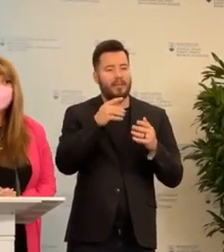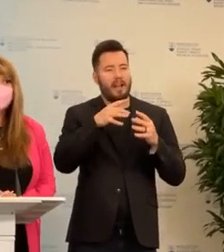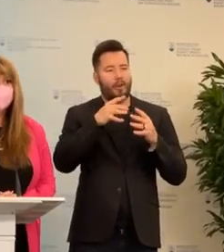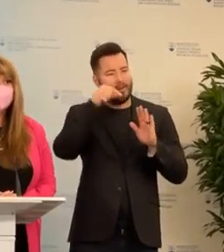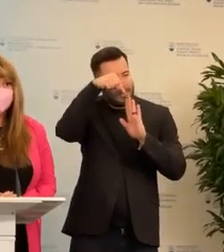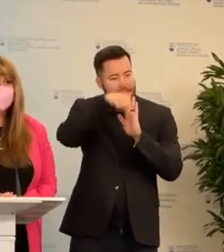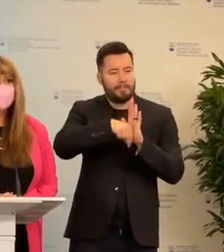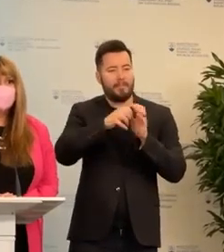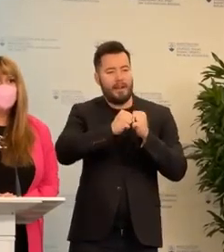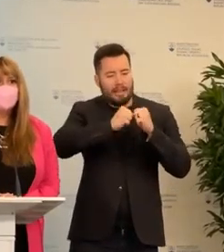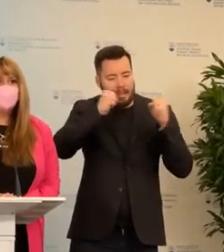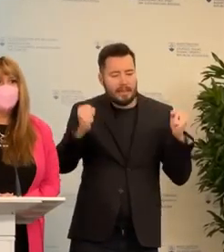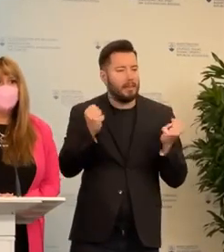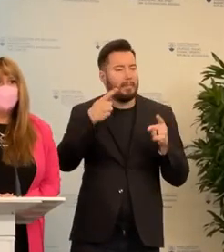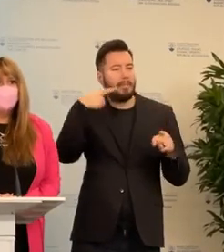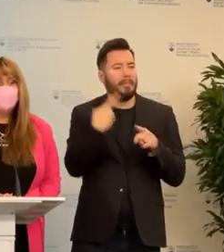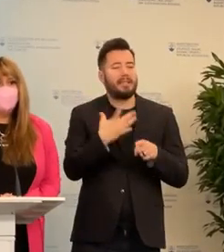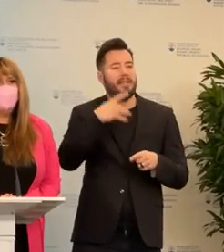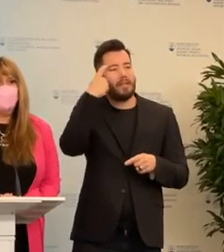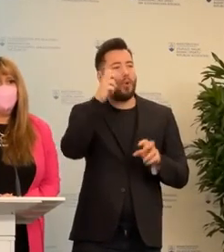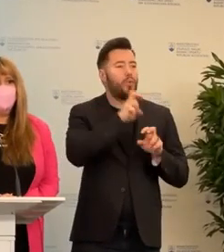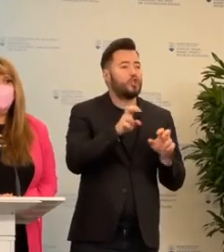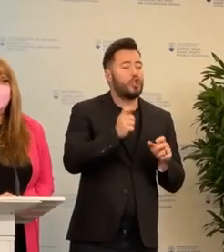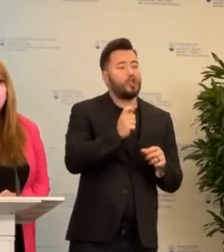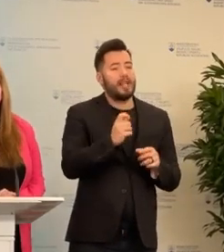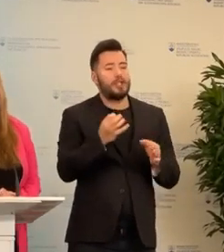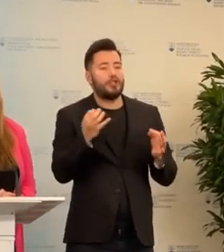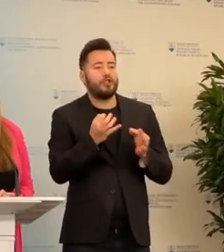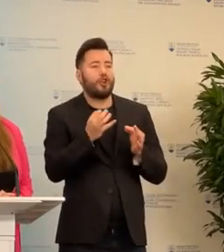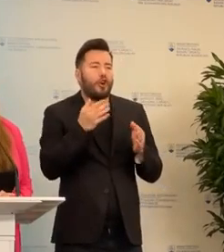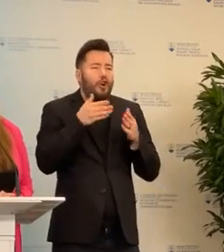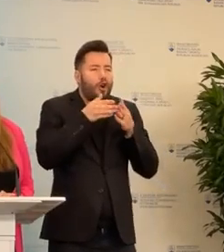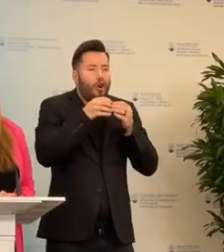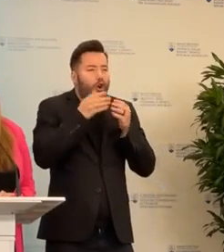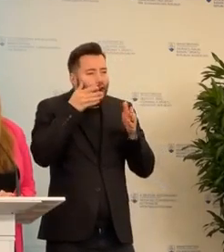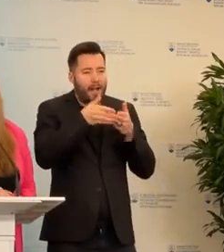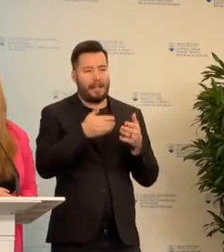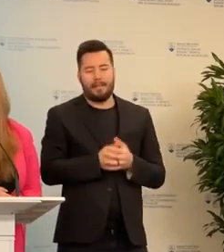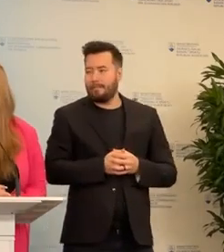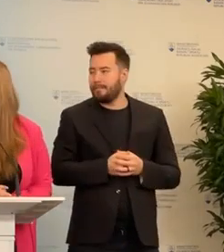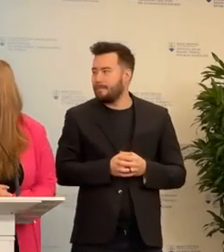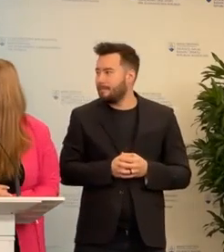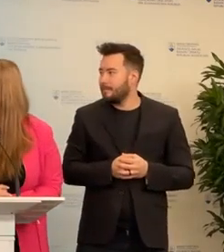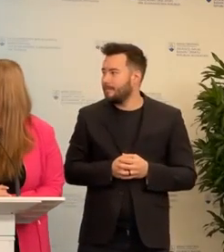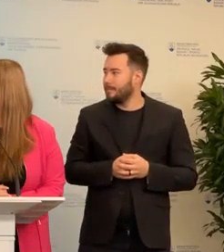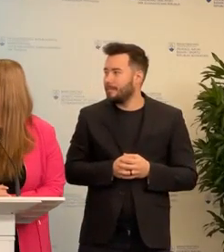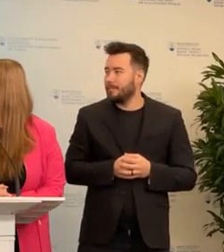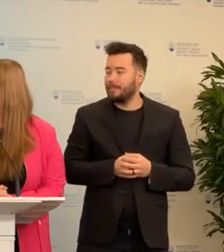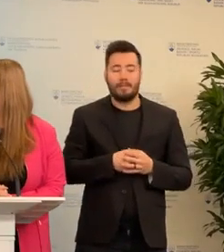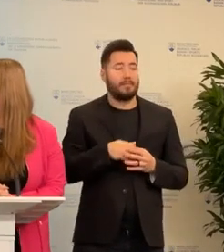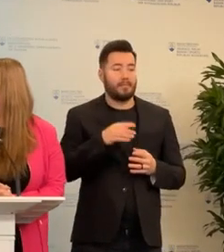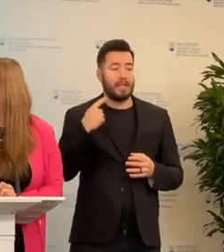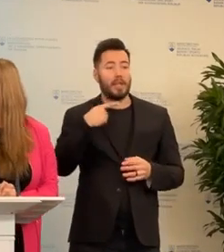tí učiteľi a rodičia, deti, čo konkrétne, ja neviem, neviem, ďakujem. Tak ja to skúsim. Neviem, či Zuzka